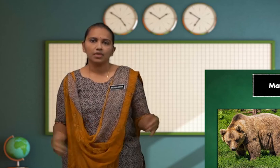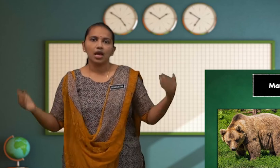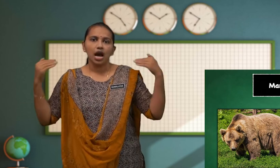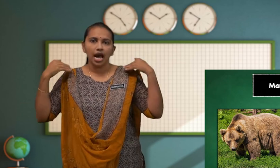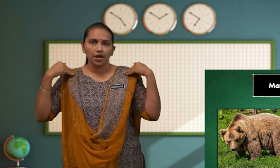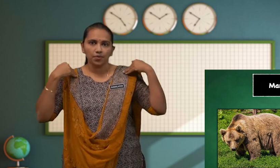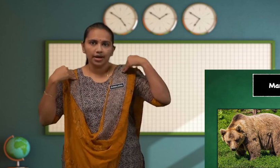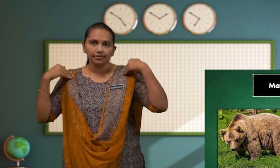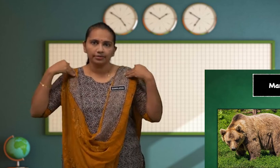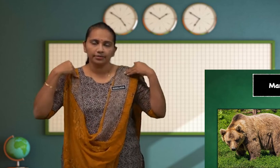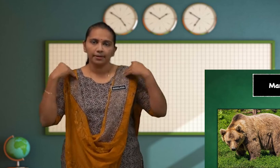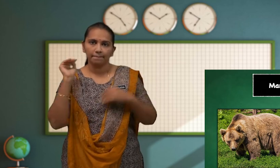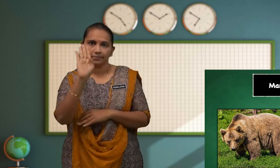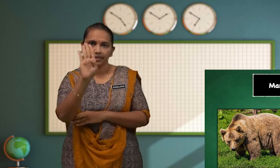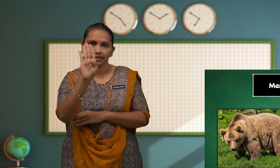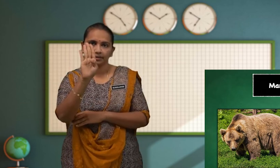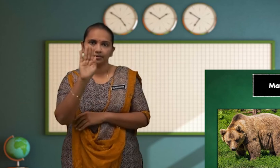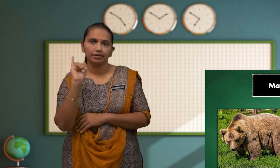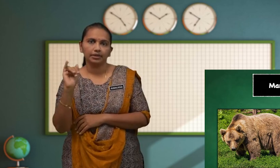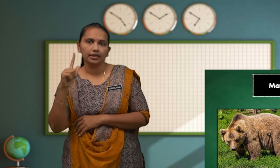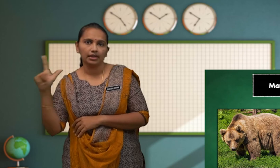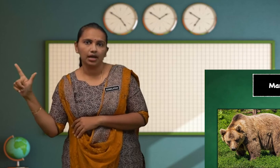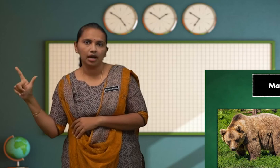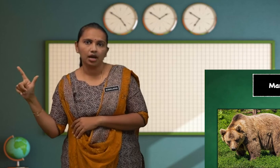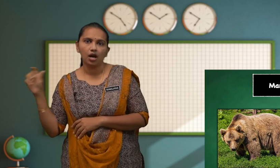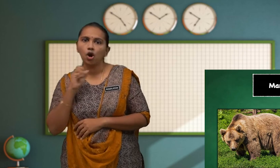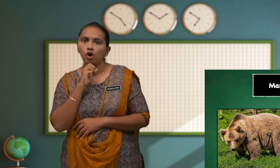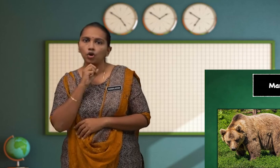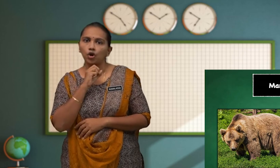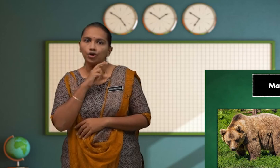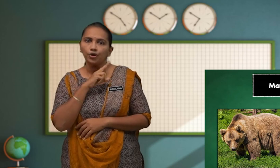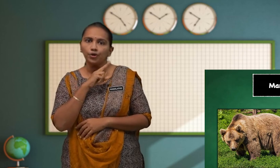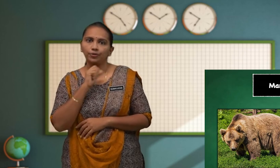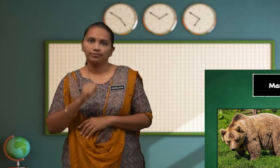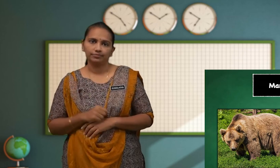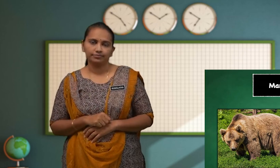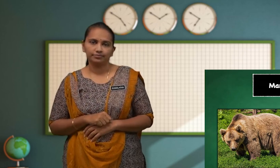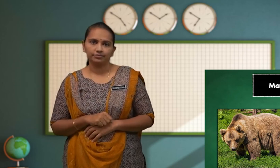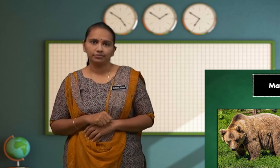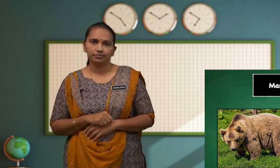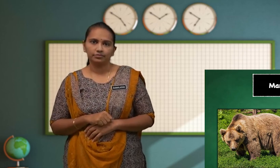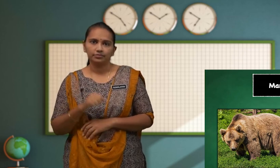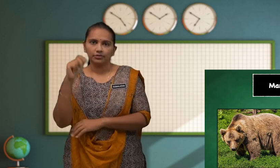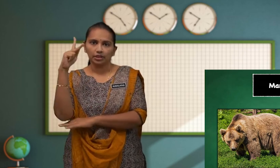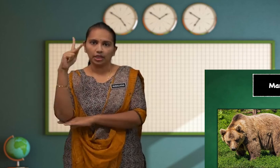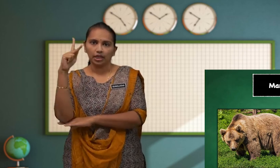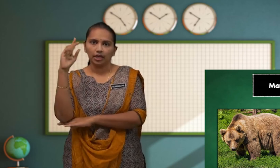Haiwan B Ialah Kodok K